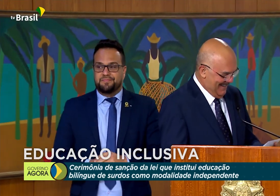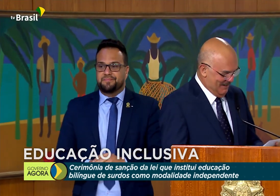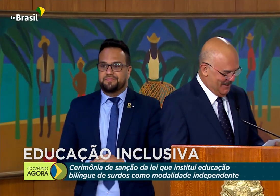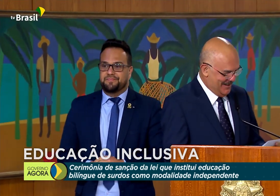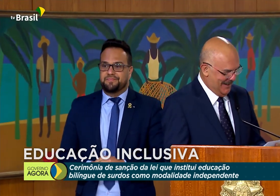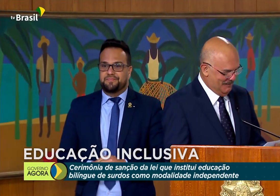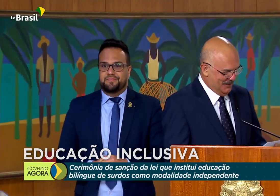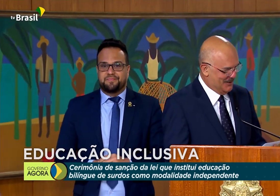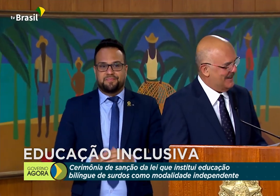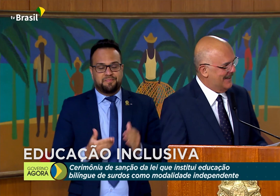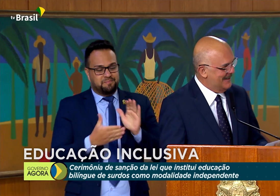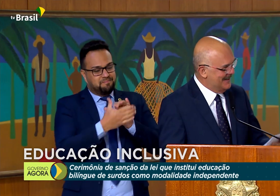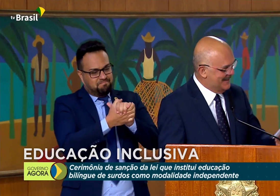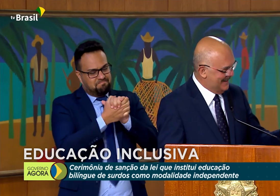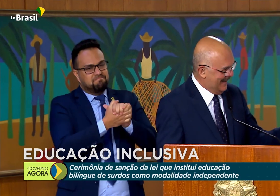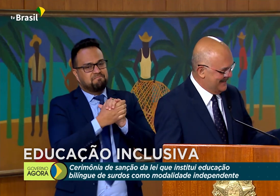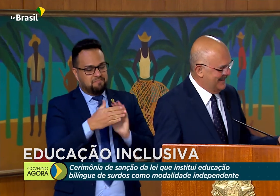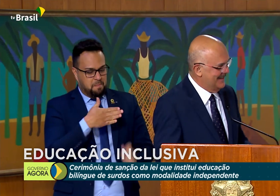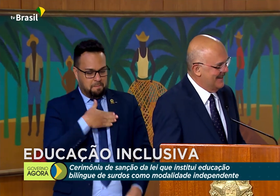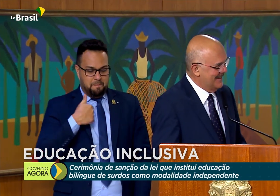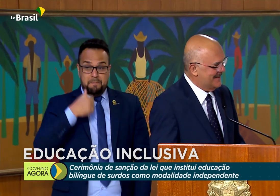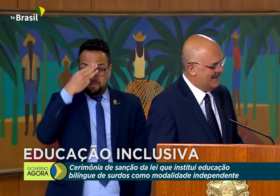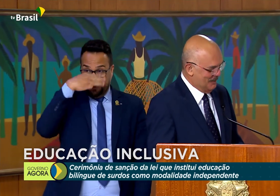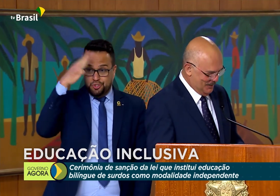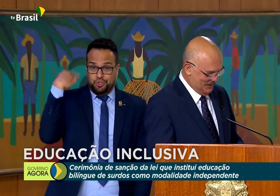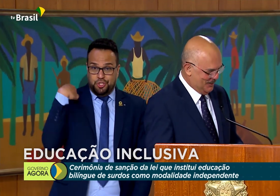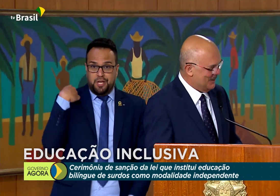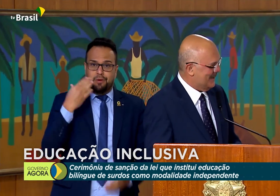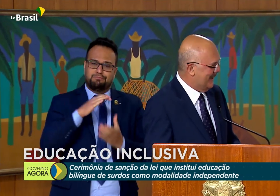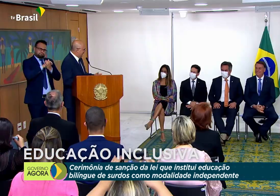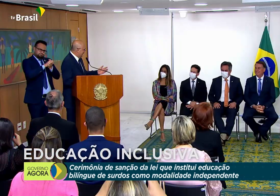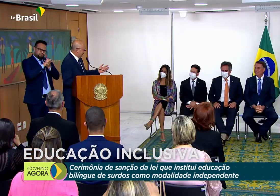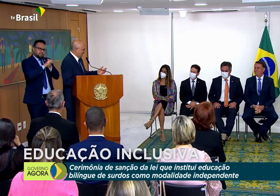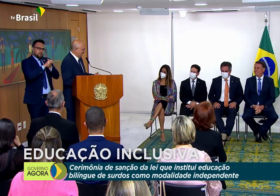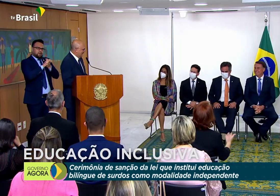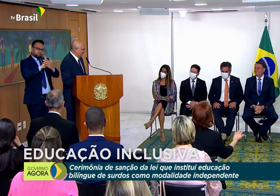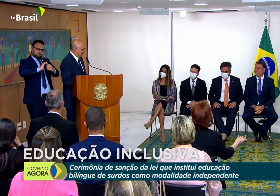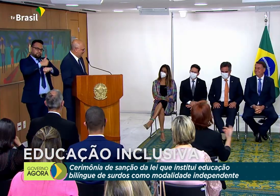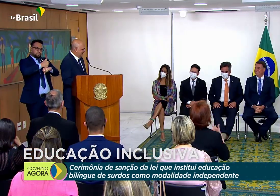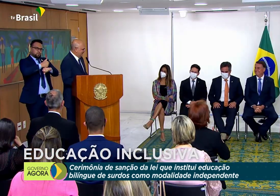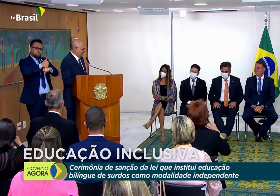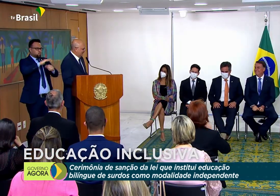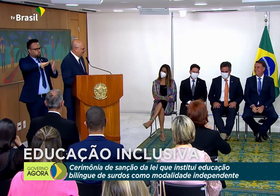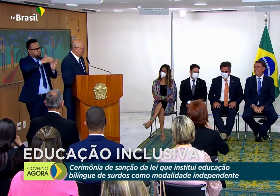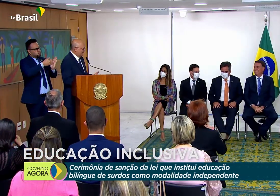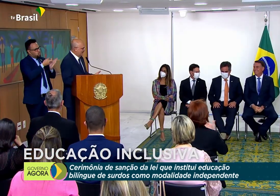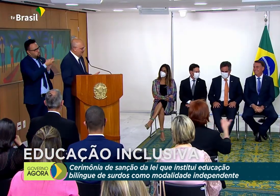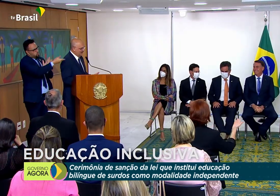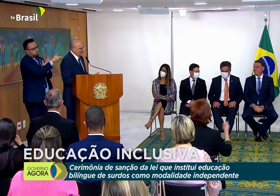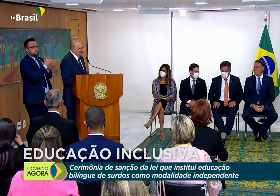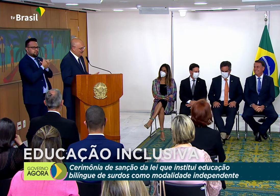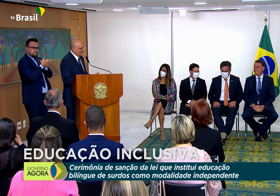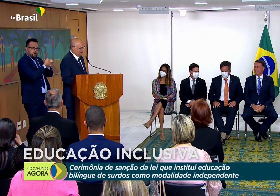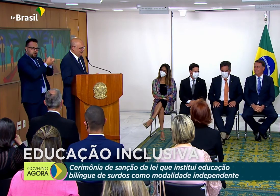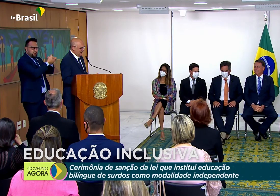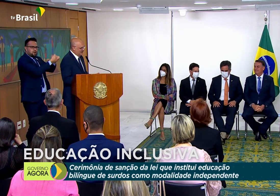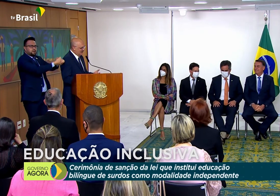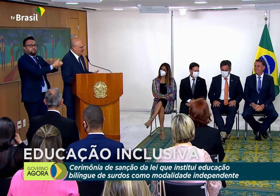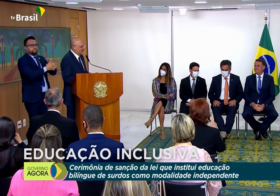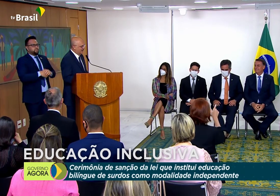Michele, Bolsonaro e, assim, saúdo todos aqui dessa bancada. Porque você colocou na história do